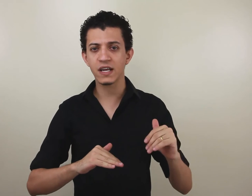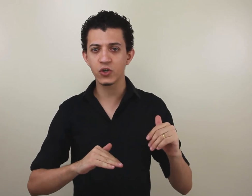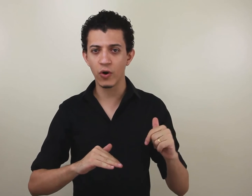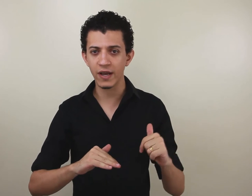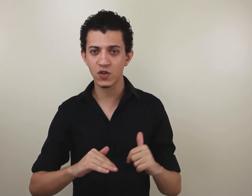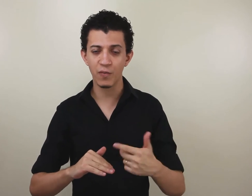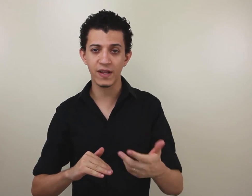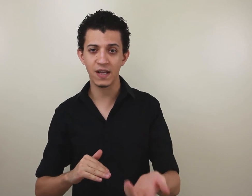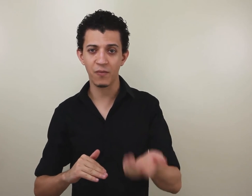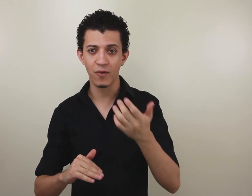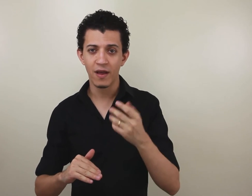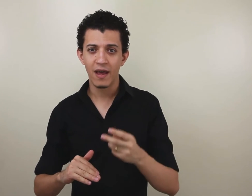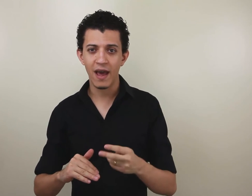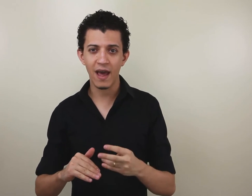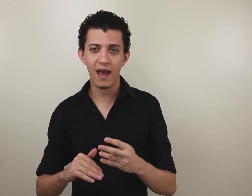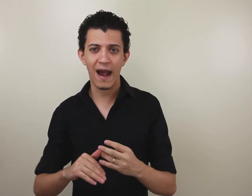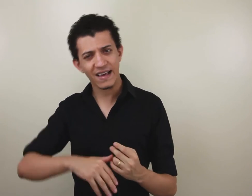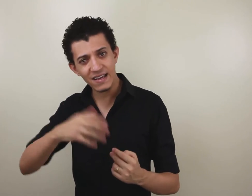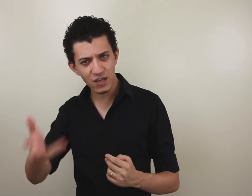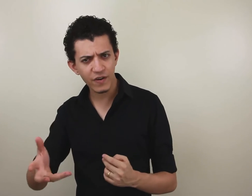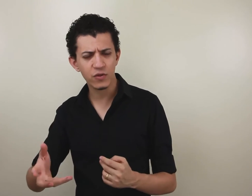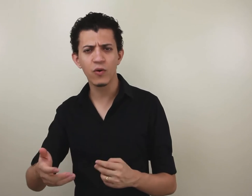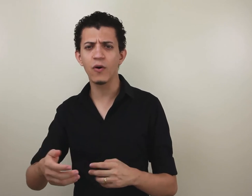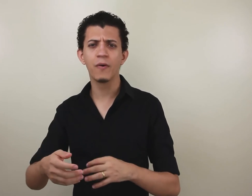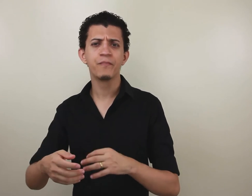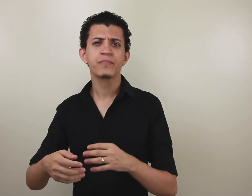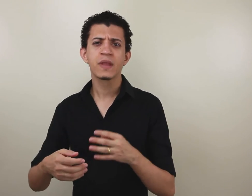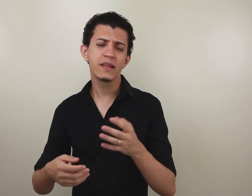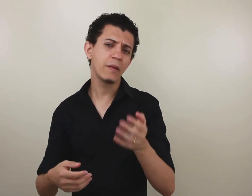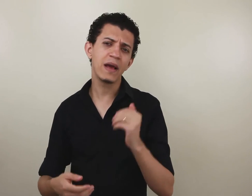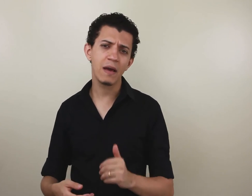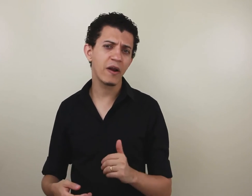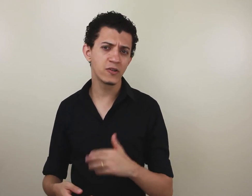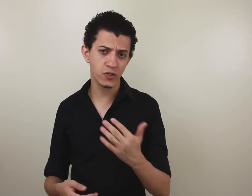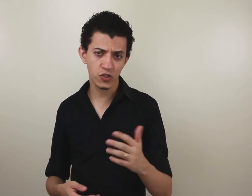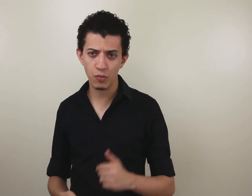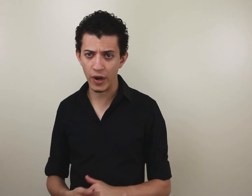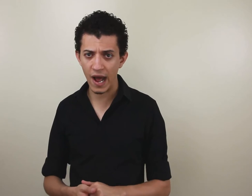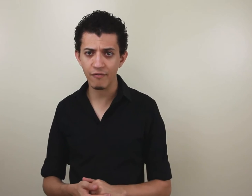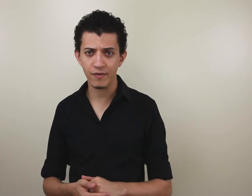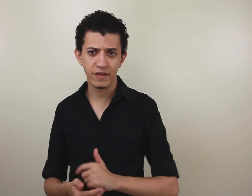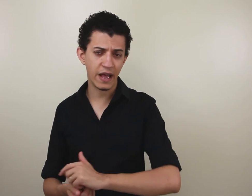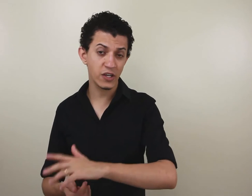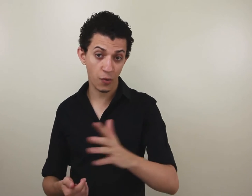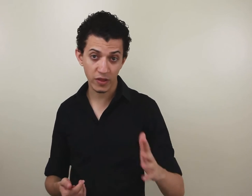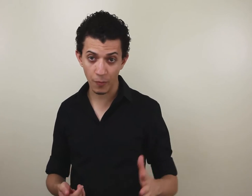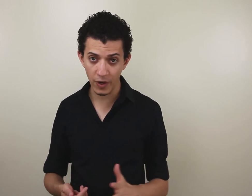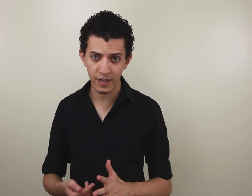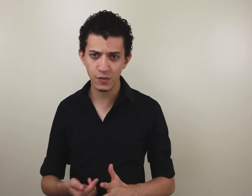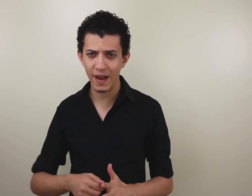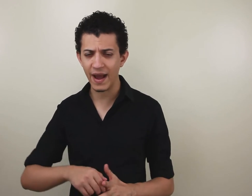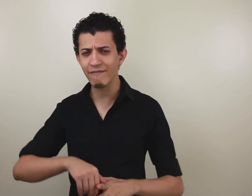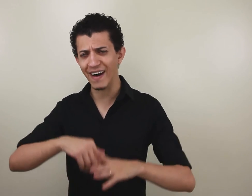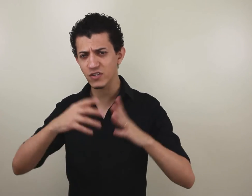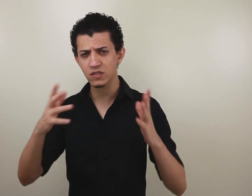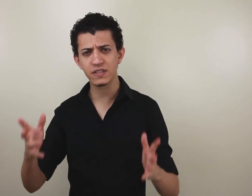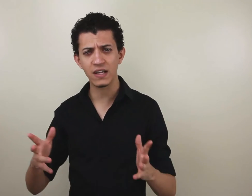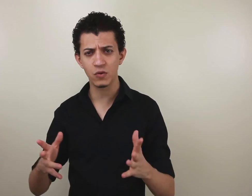regiões, como por exemplo, aqui em Salvador, e também lá em Belo Horizonte, onde eu morava, na região metropolitana de BH, e em várias outras cidades do